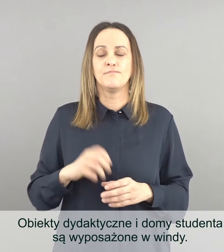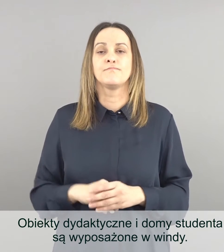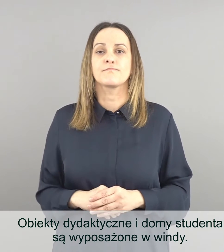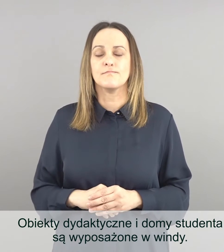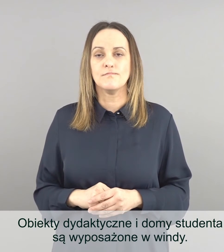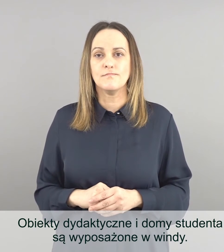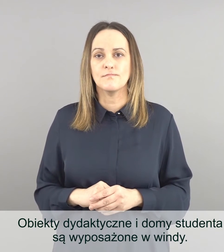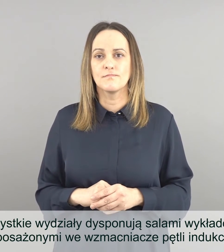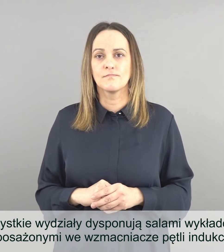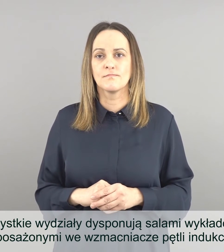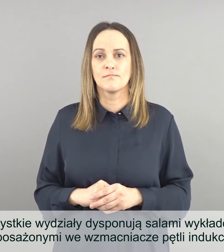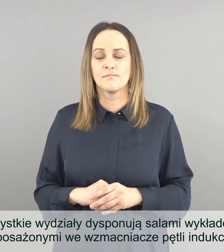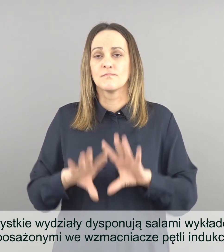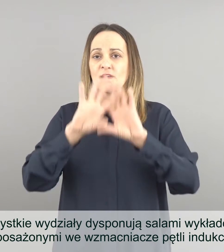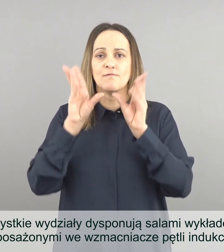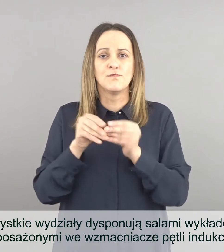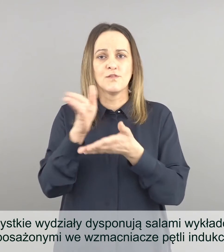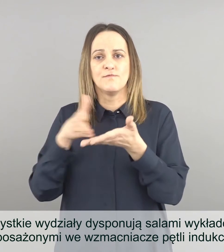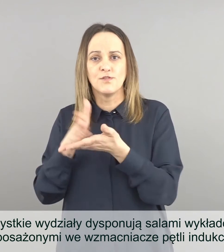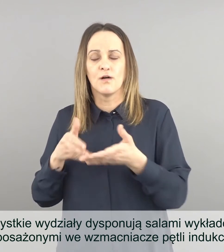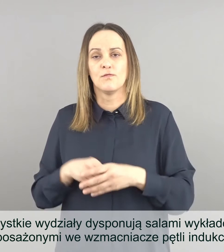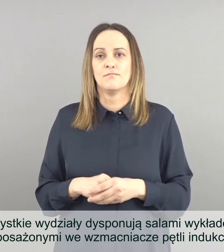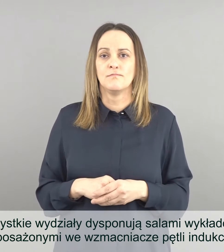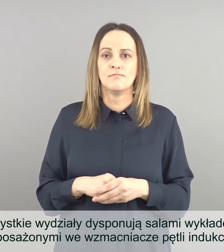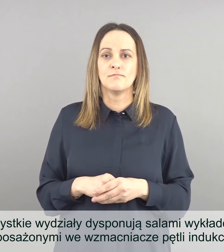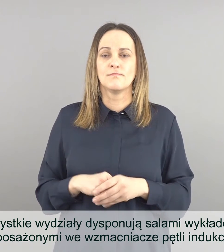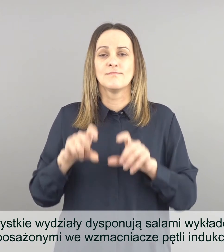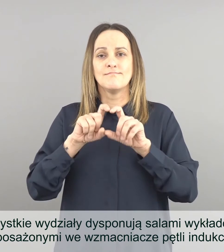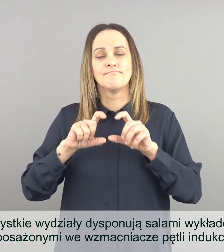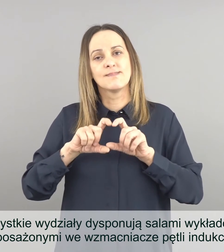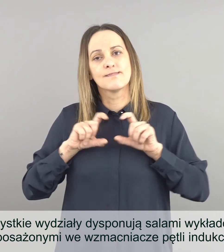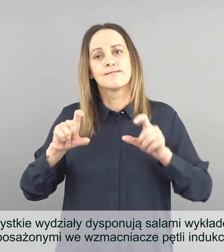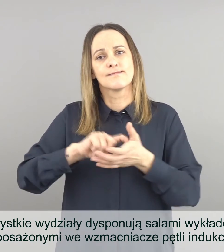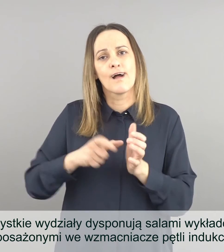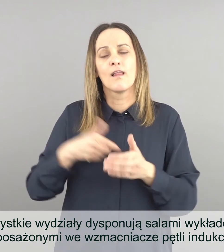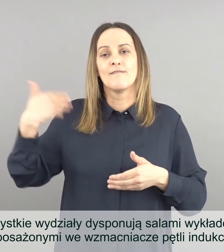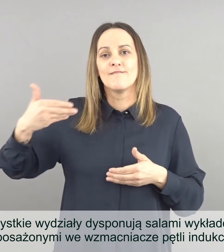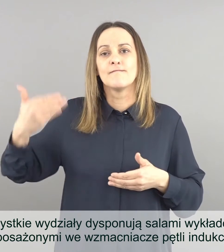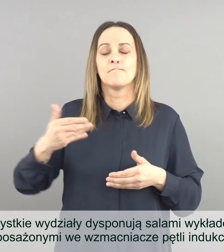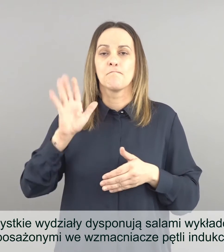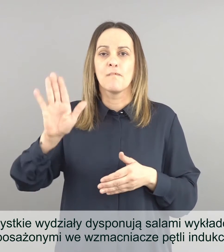Wszystkie wydziały dysponują salami wykładowymi wyposażonymi we wzmacniacze pętli indukcyjnej.